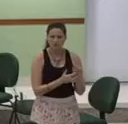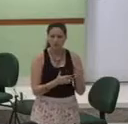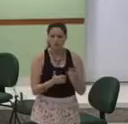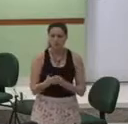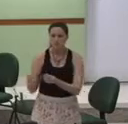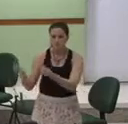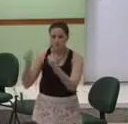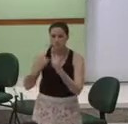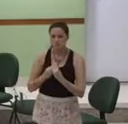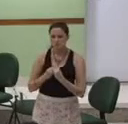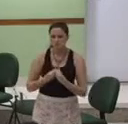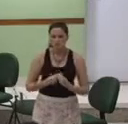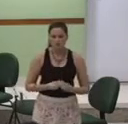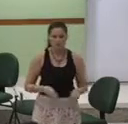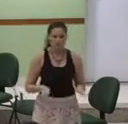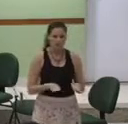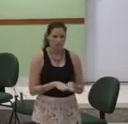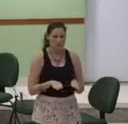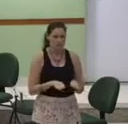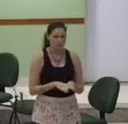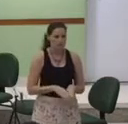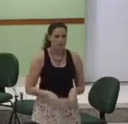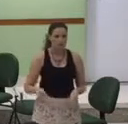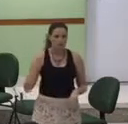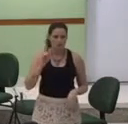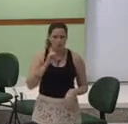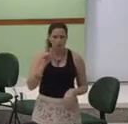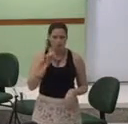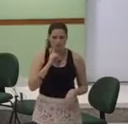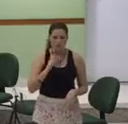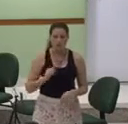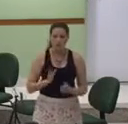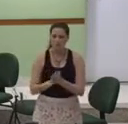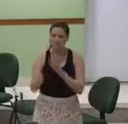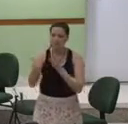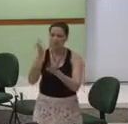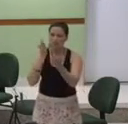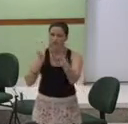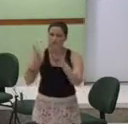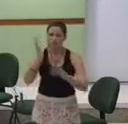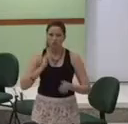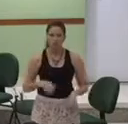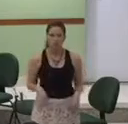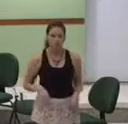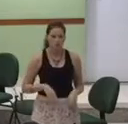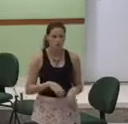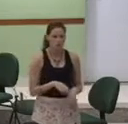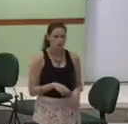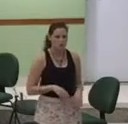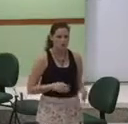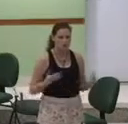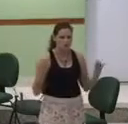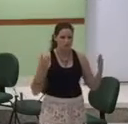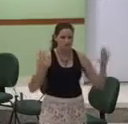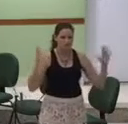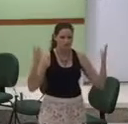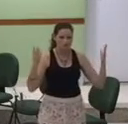Oh Deus Também estamos comemorando O dia da mulher E o dia da esposa De pastor Que elas sejam grandemente